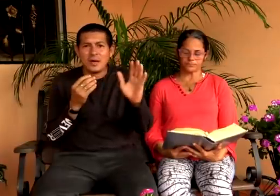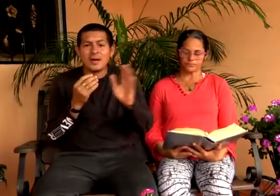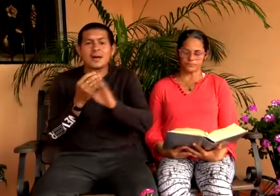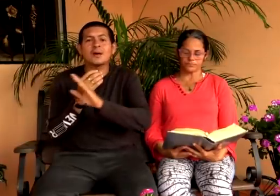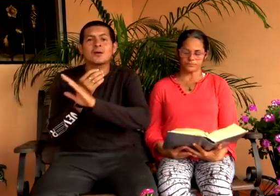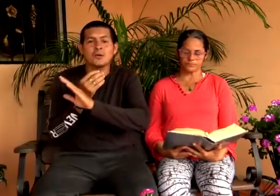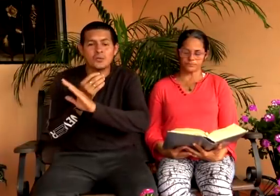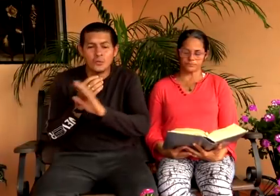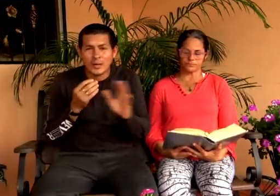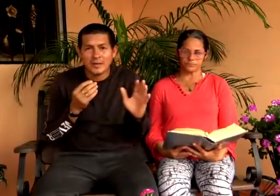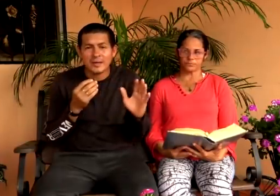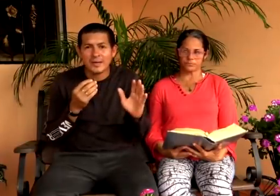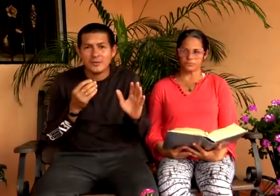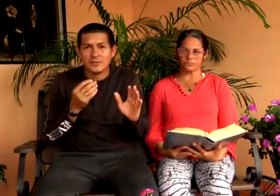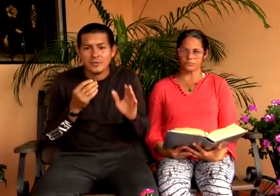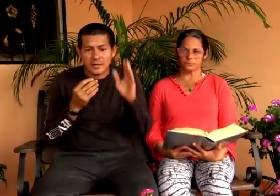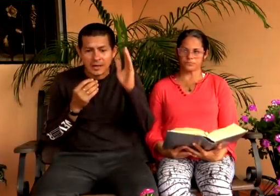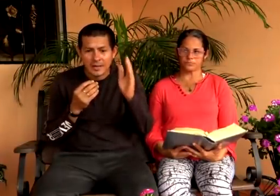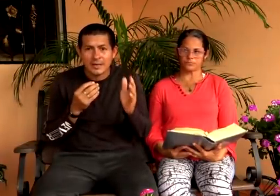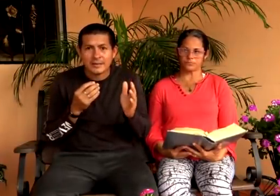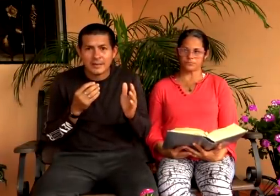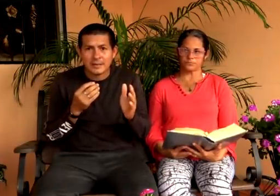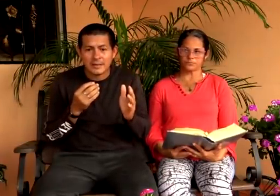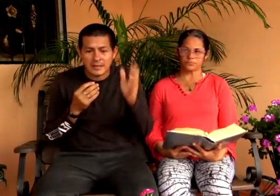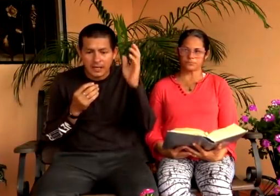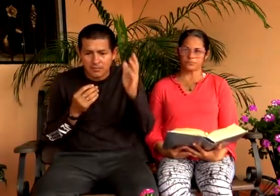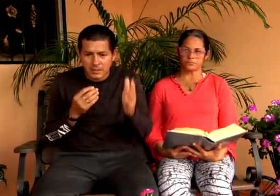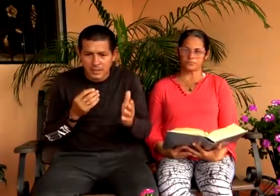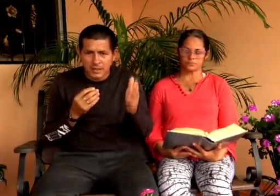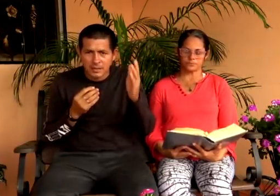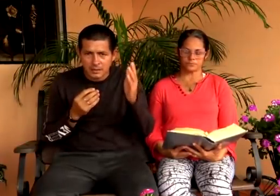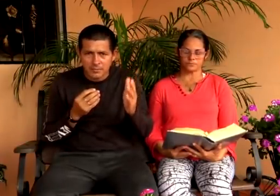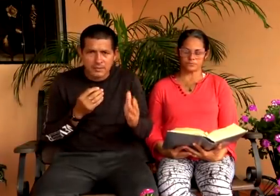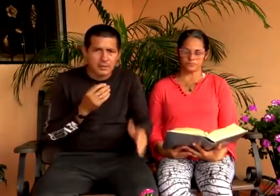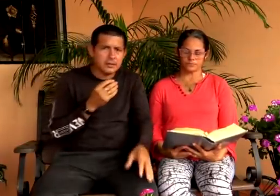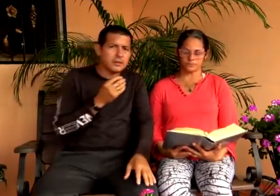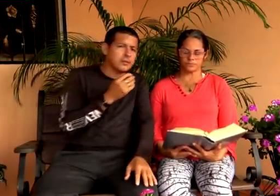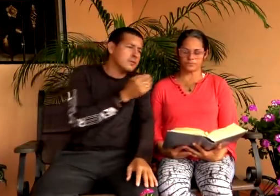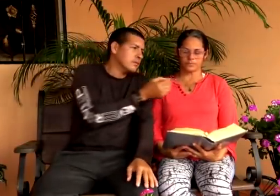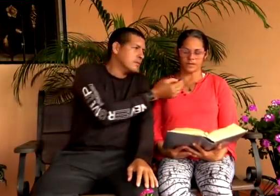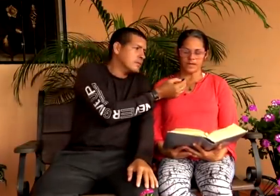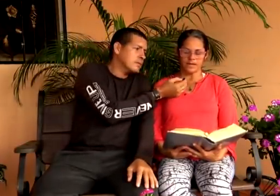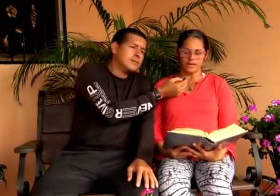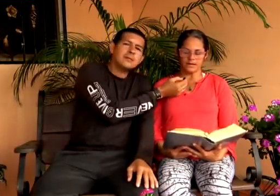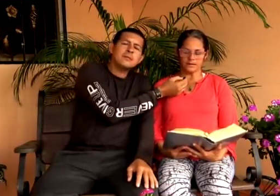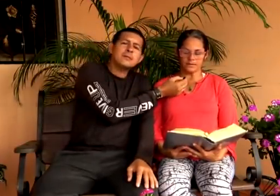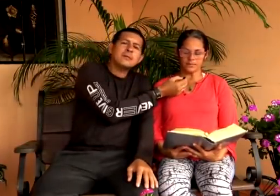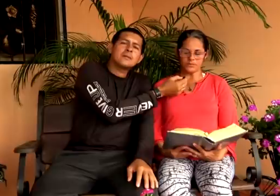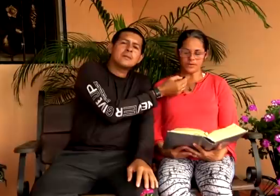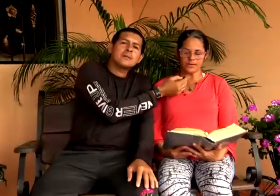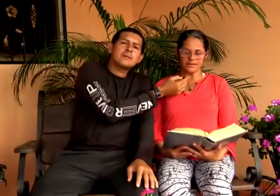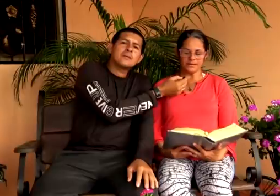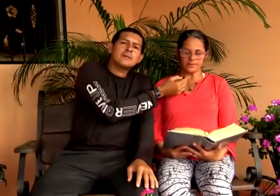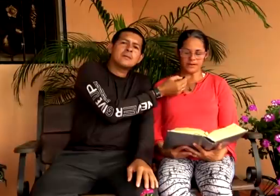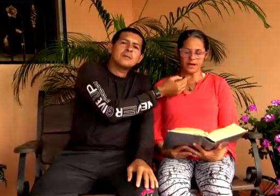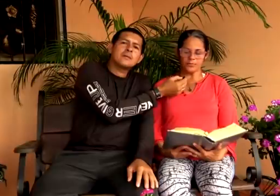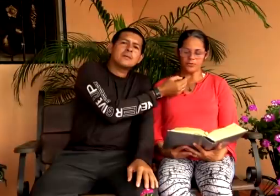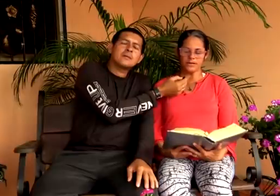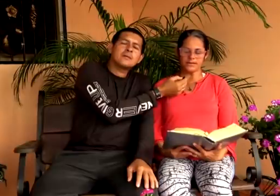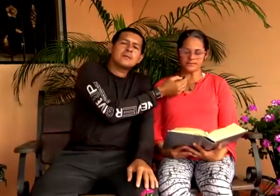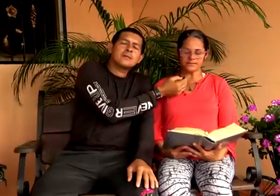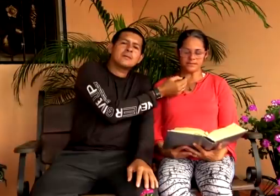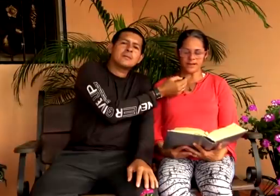no hay duda, no hay engaño, hay el que creerle, en verdad, en verdad les digo, el que vive en el